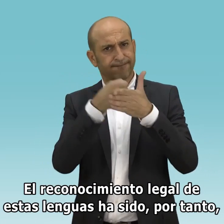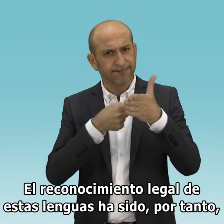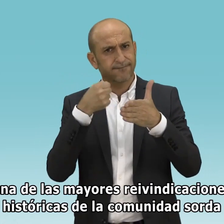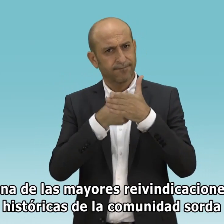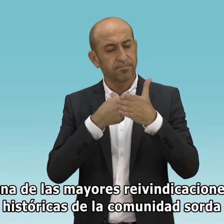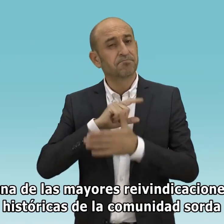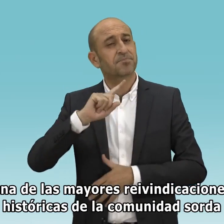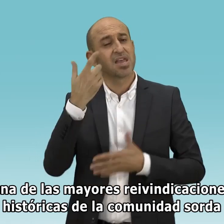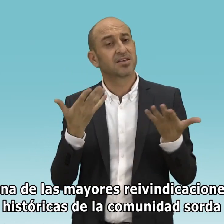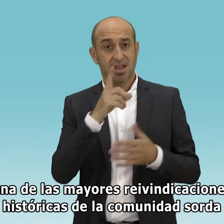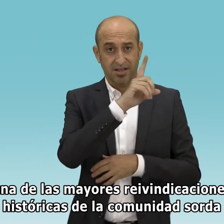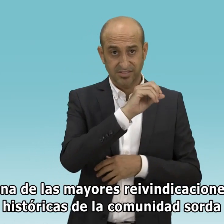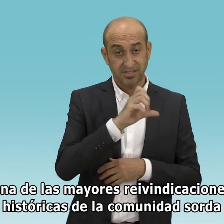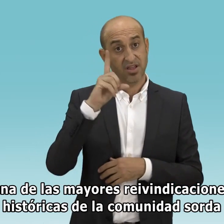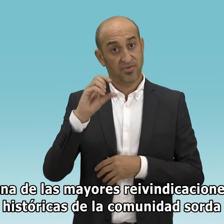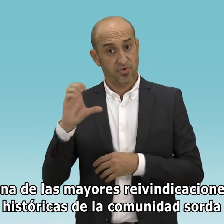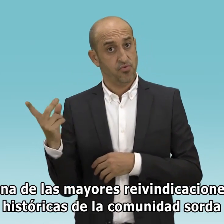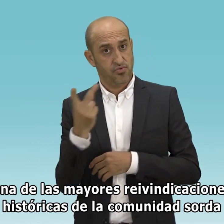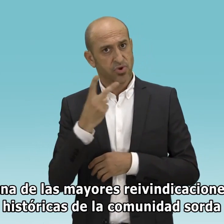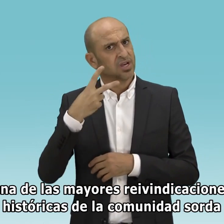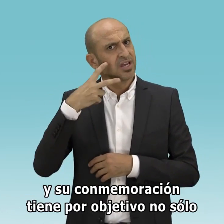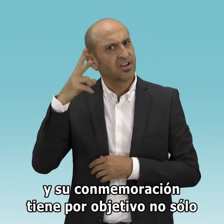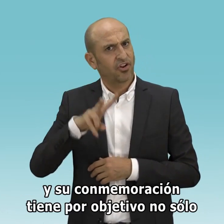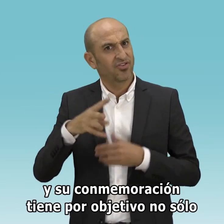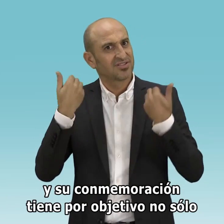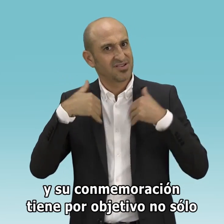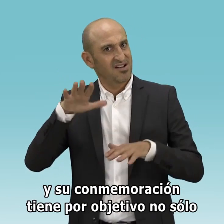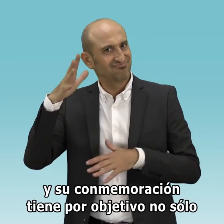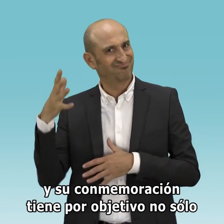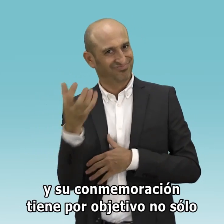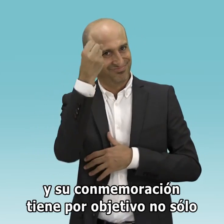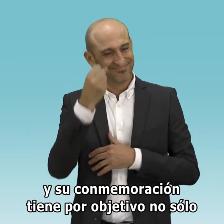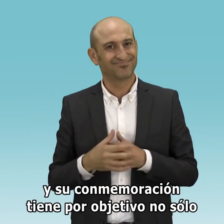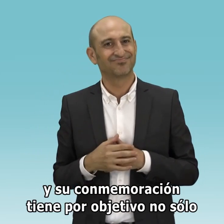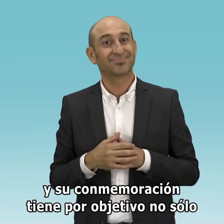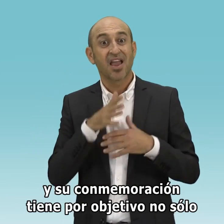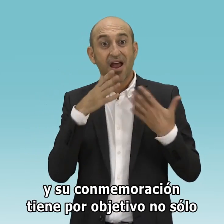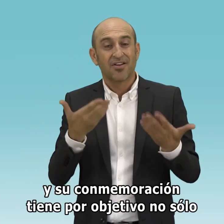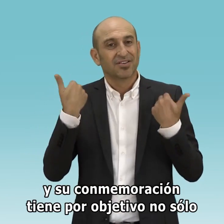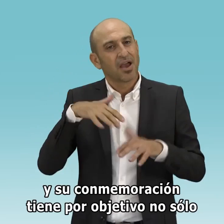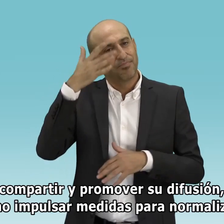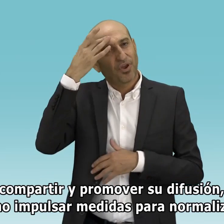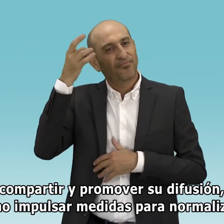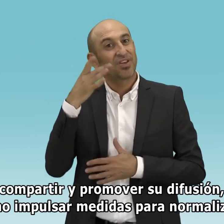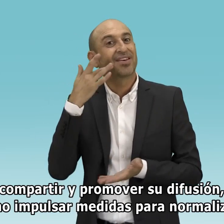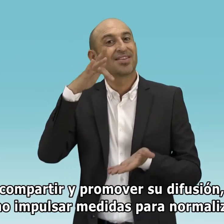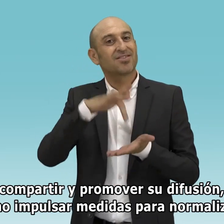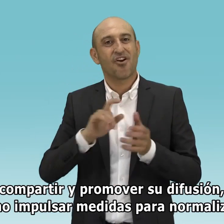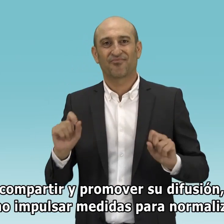una de las mayores reivindicaciones históricas de la comunidad sorda y su conmemoración tiene por objetivo no sólo compartir y promover su